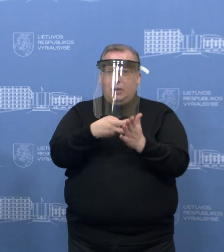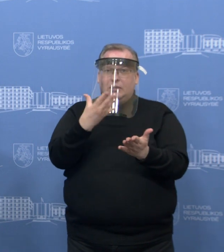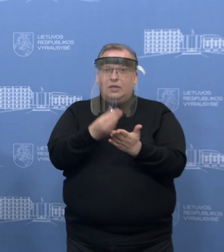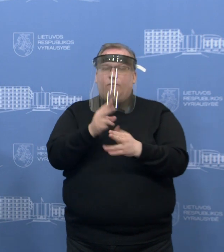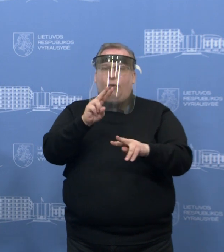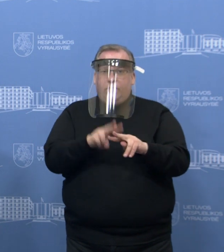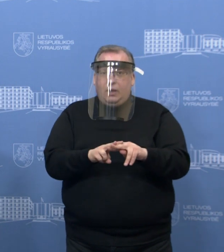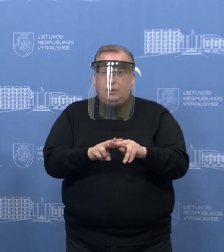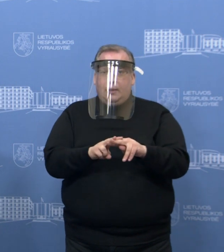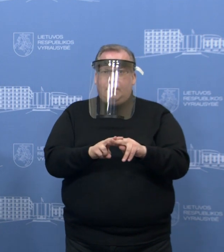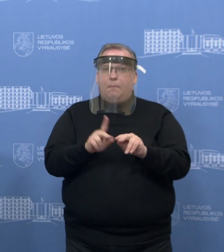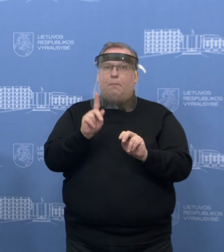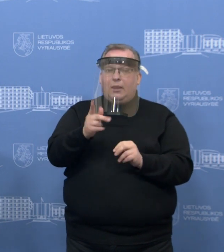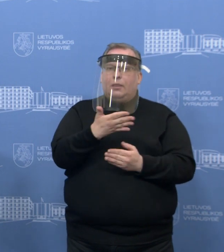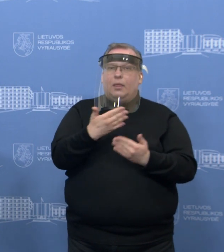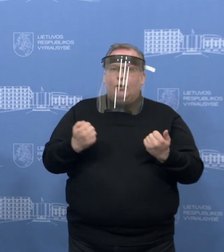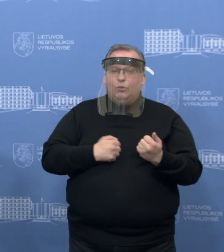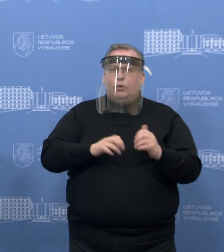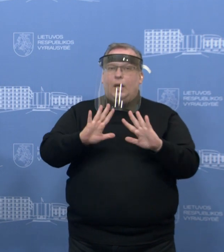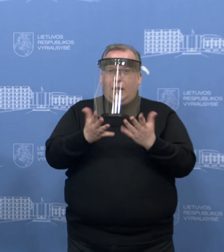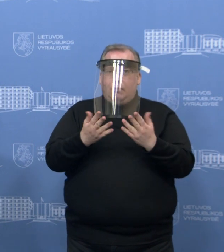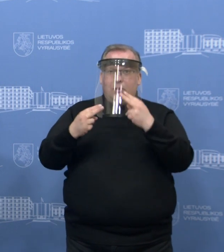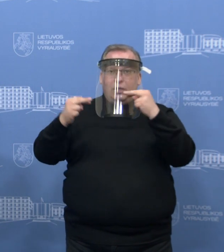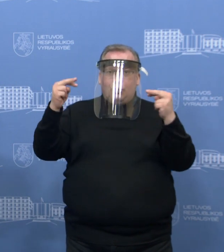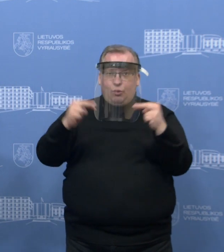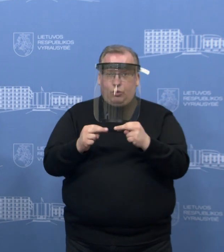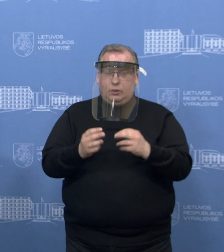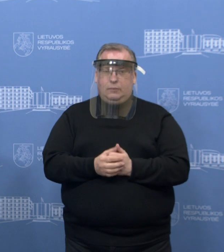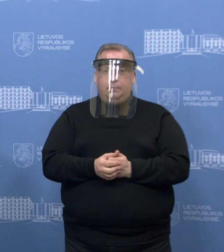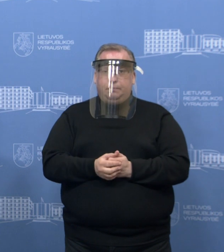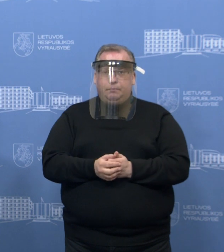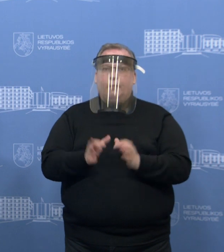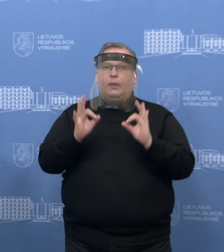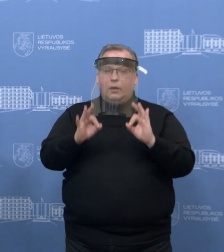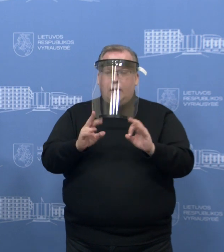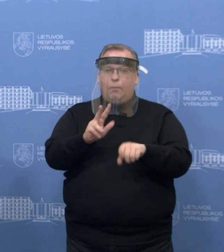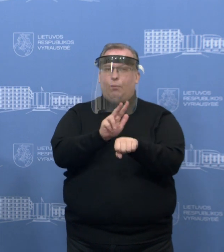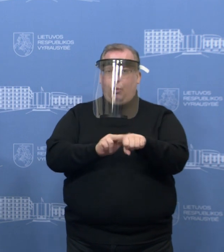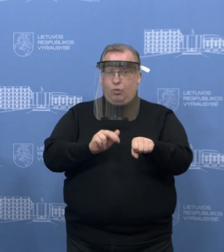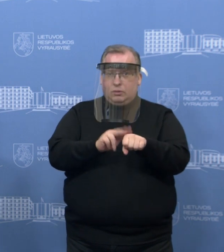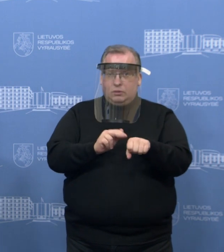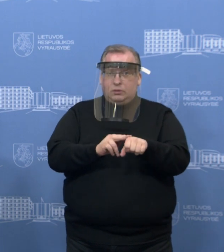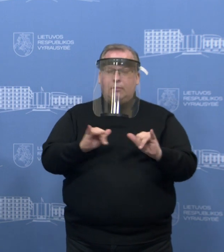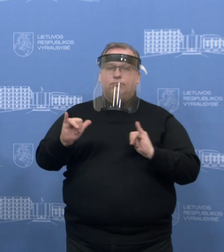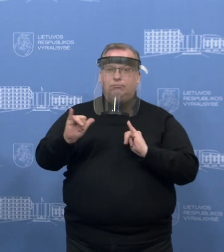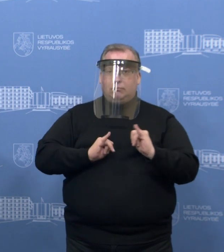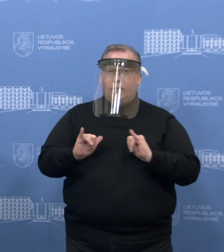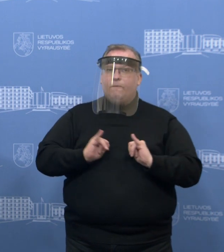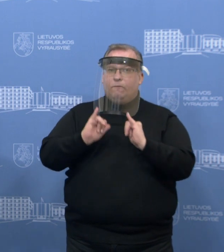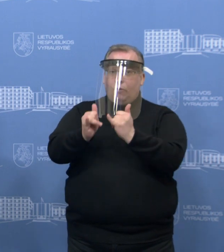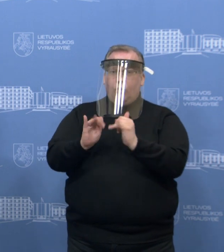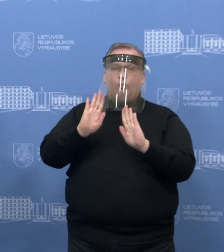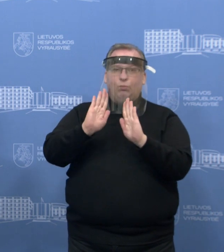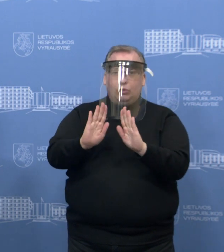vietą gyvenamai, bet, jis neturi kaip tariant įrodyti. Tikrai policija elksi žmogiškai, supratingai ir